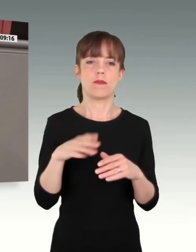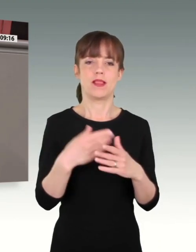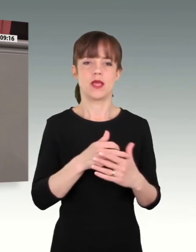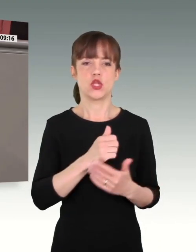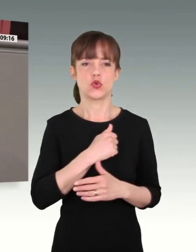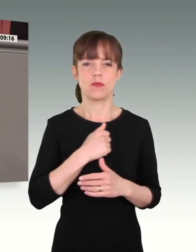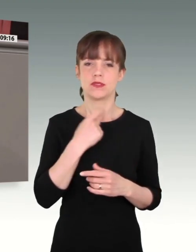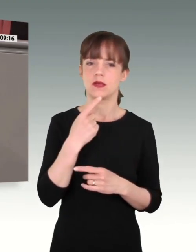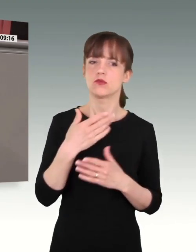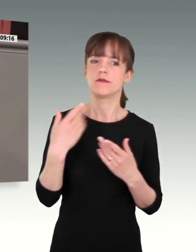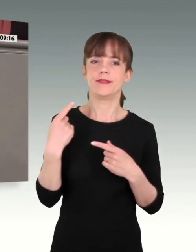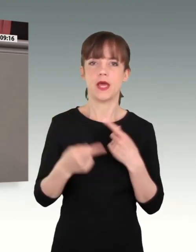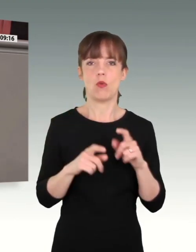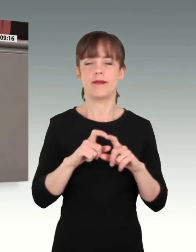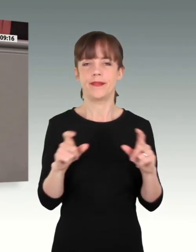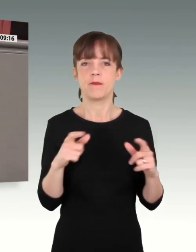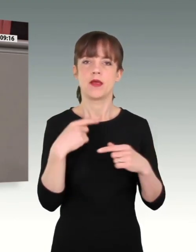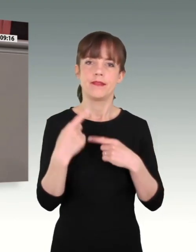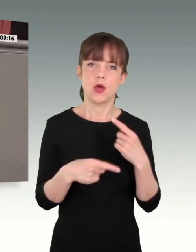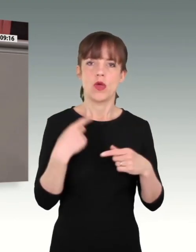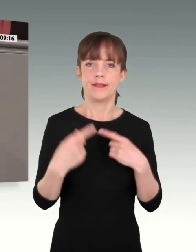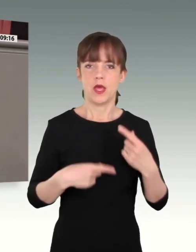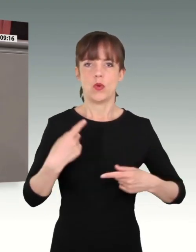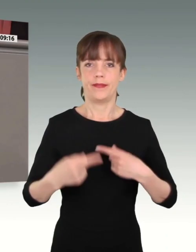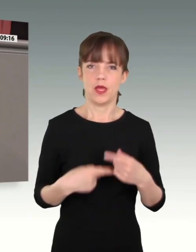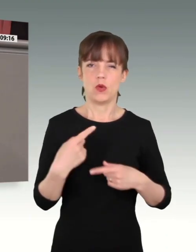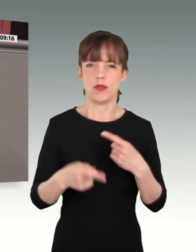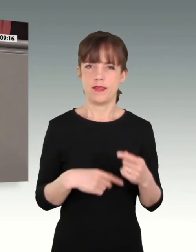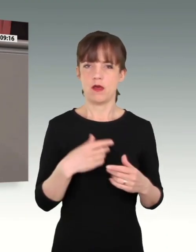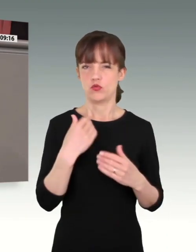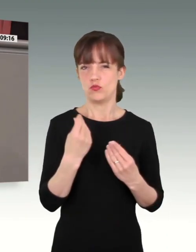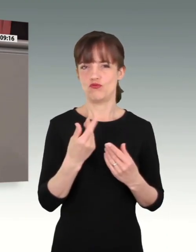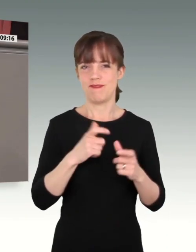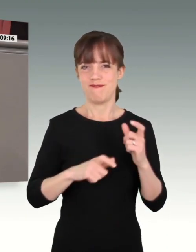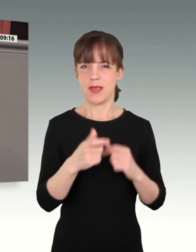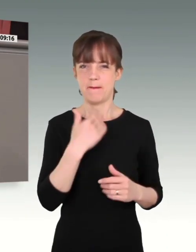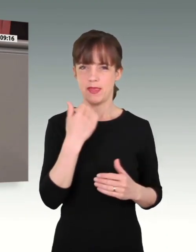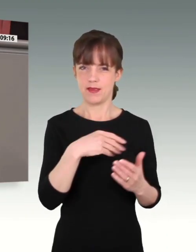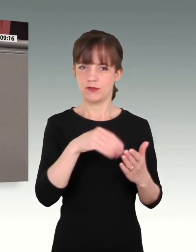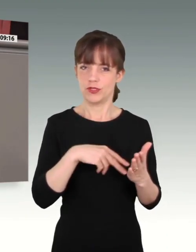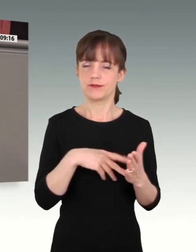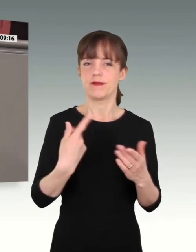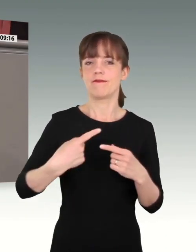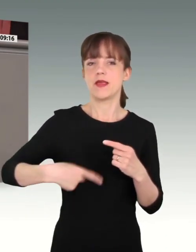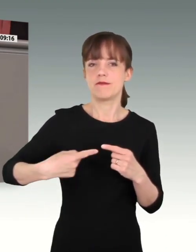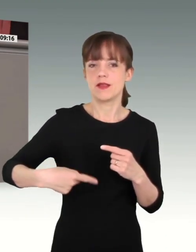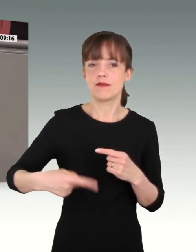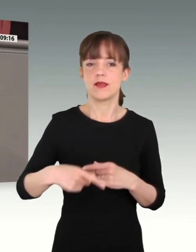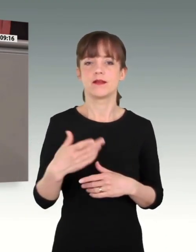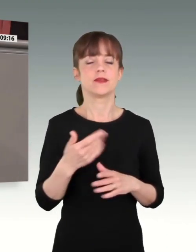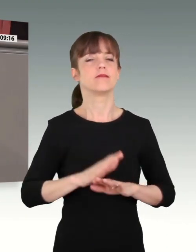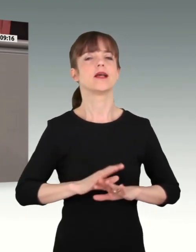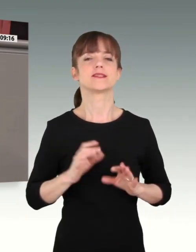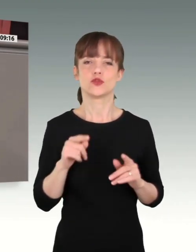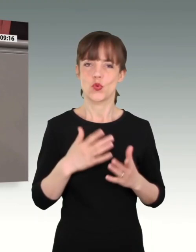damit bald endlich der Vergangenheit an. Und wie gesagt, ein großer Dank an die Abgeordneten des Haushaltsausschusses. Ich weiß, das war